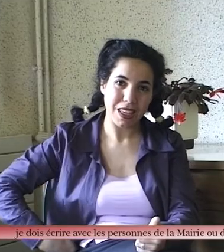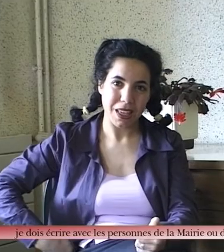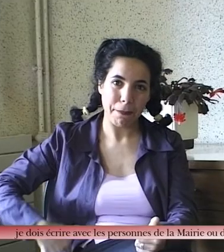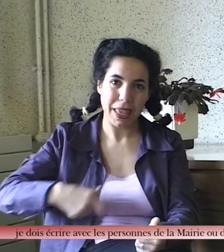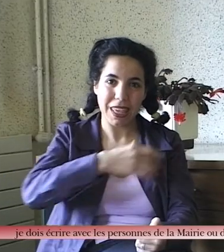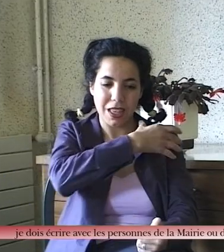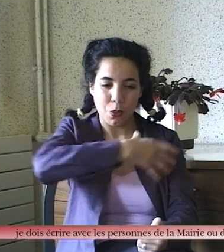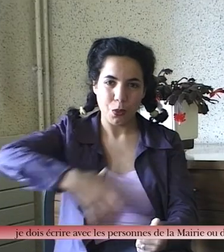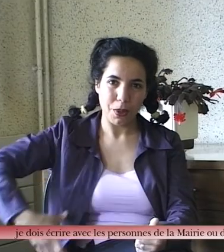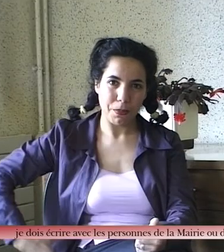la banque.